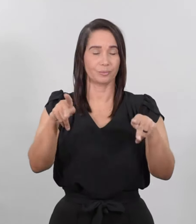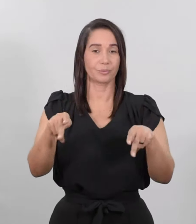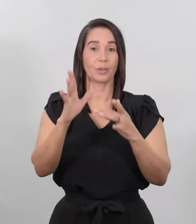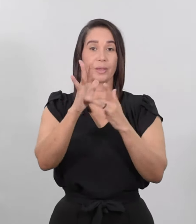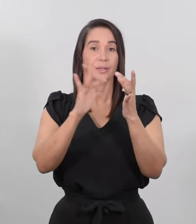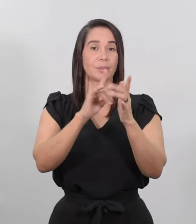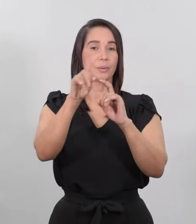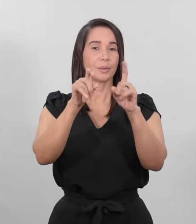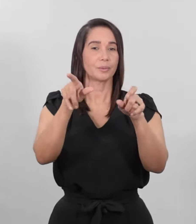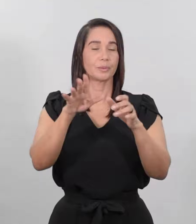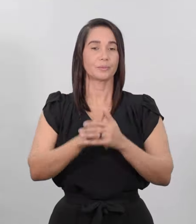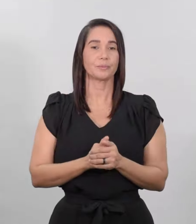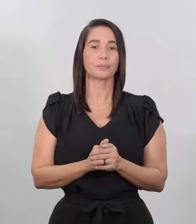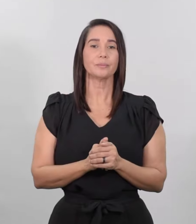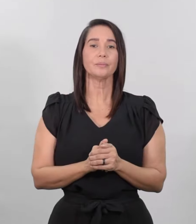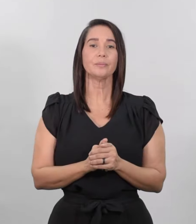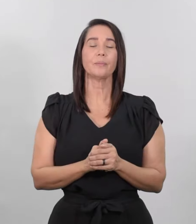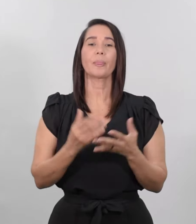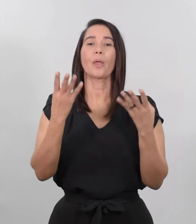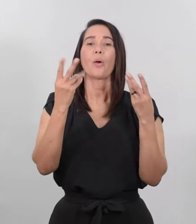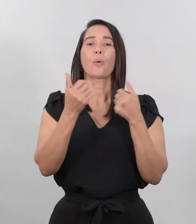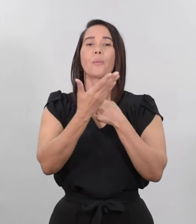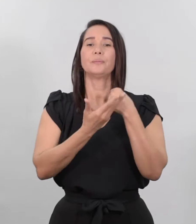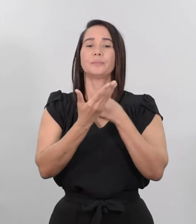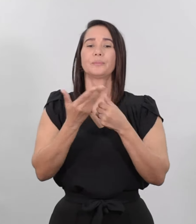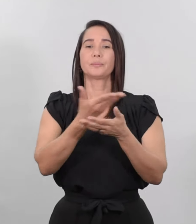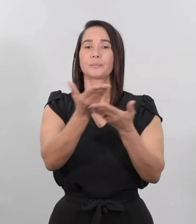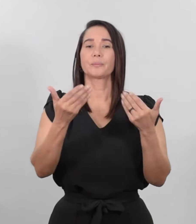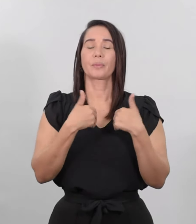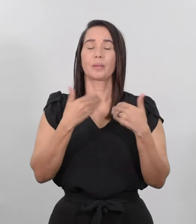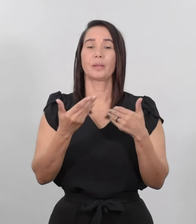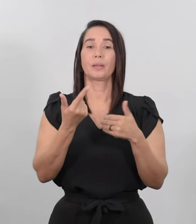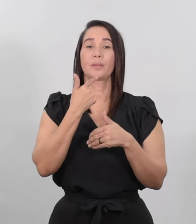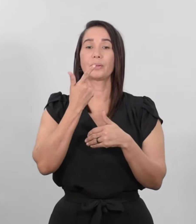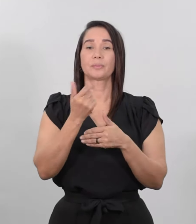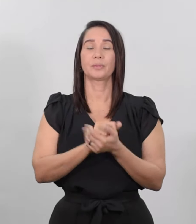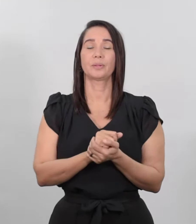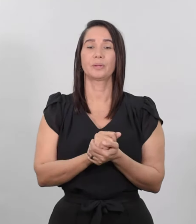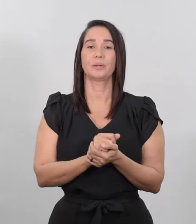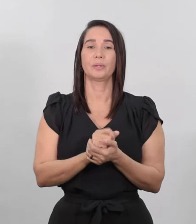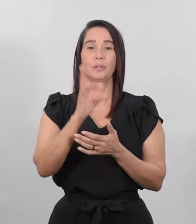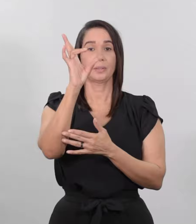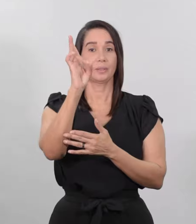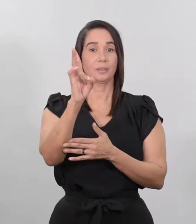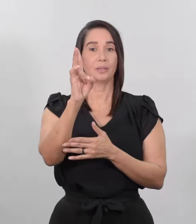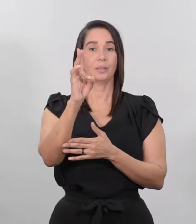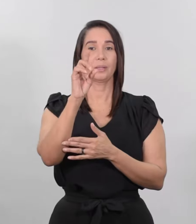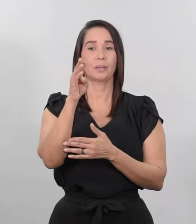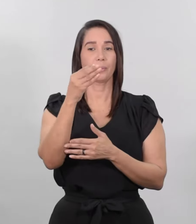les preguntó, ¿Cuántos panes tienen? Ellos contestaron, Siete y unos pocos peces.